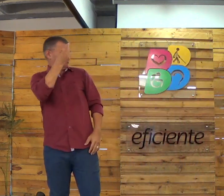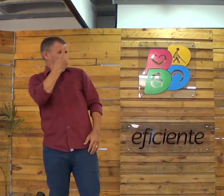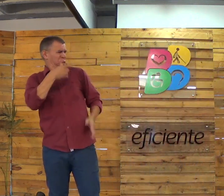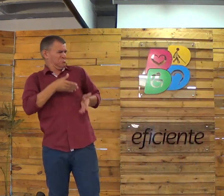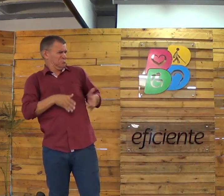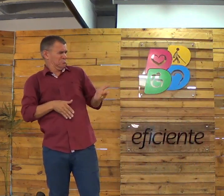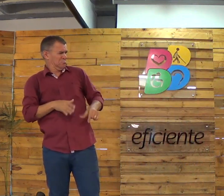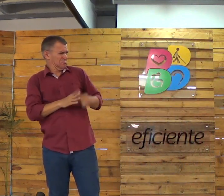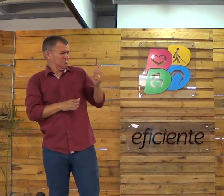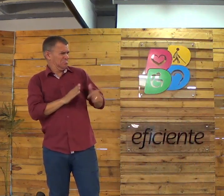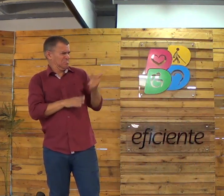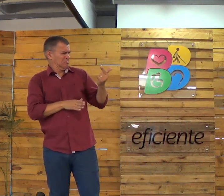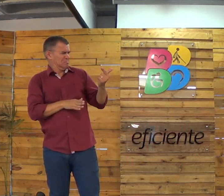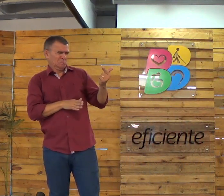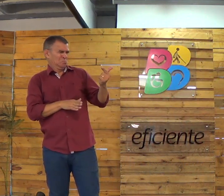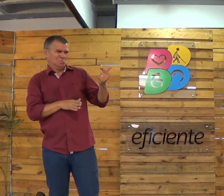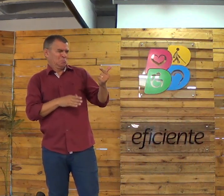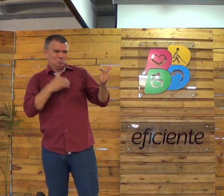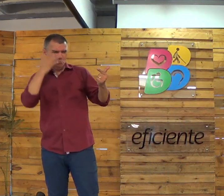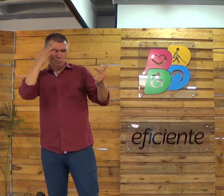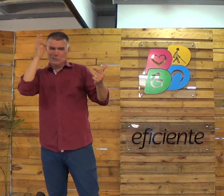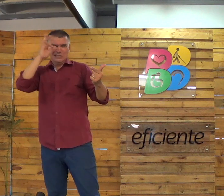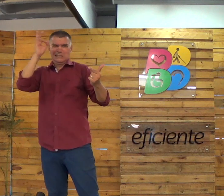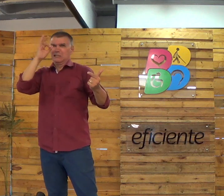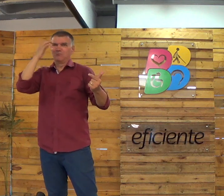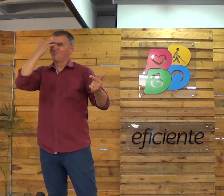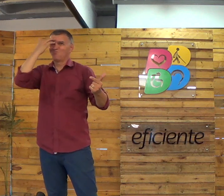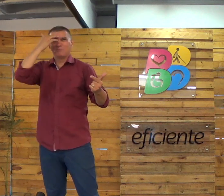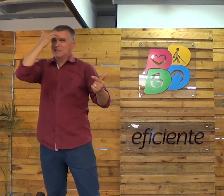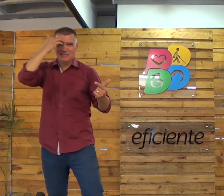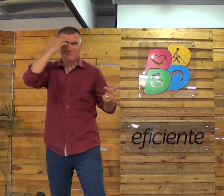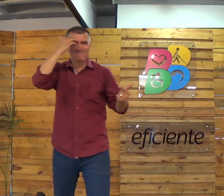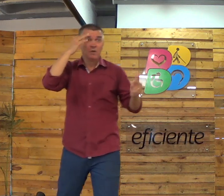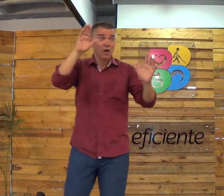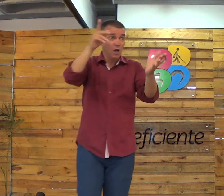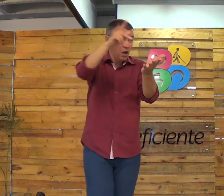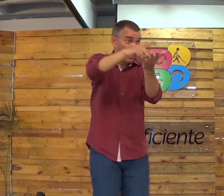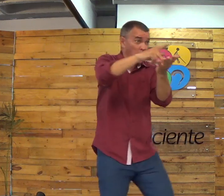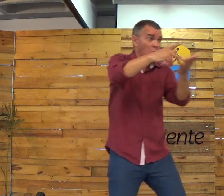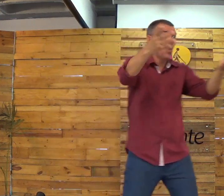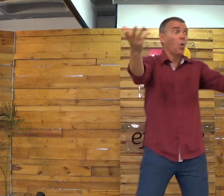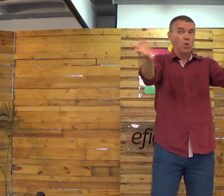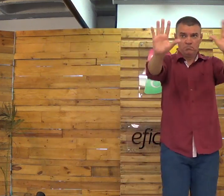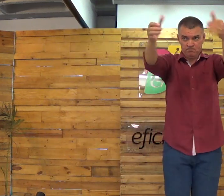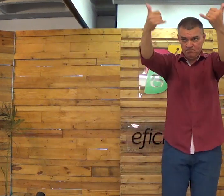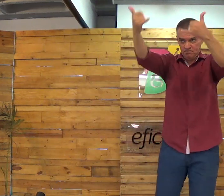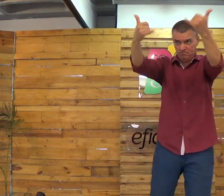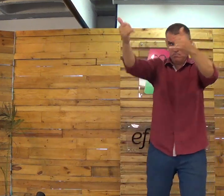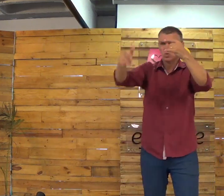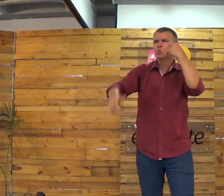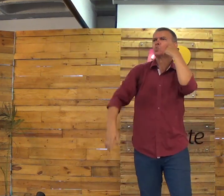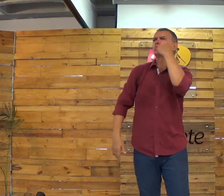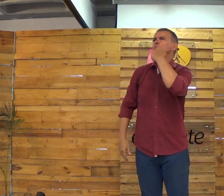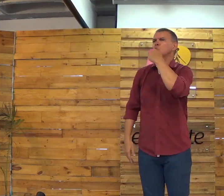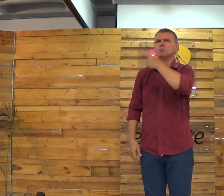Nicolemos não estava entendendo. Como assim nascer primeiro, nascer e voltar? Não é só uma vez. Porque, olha só.